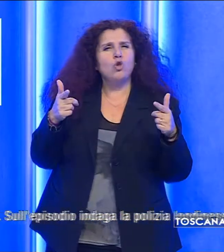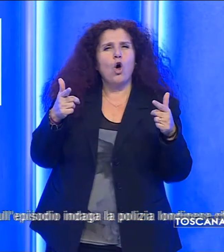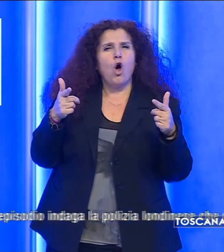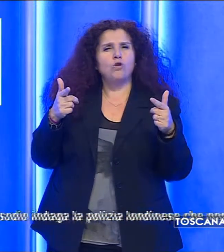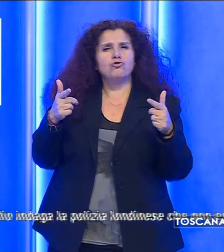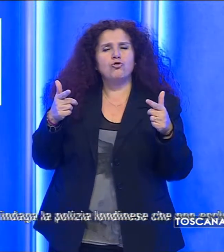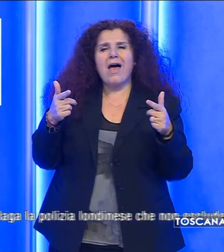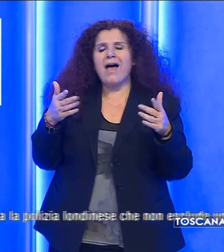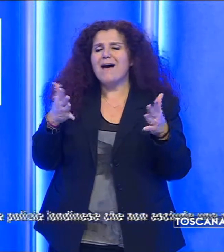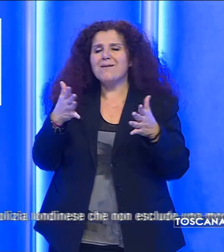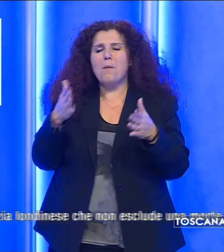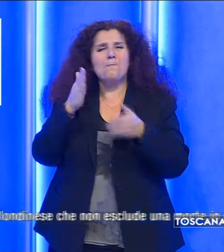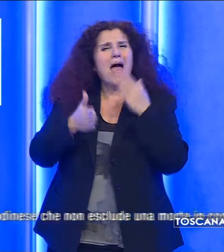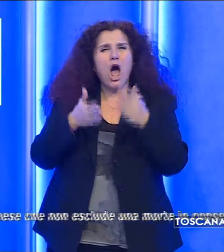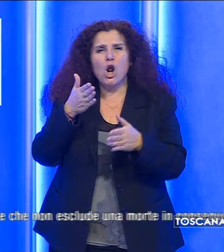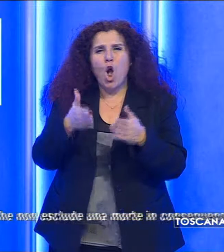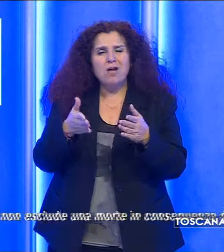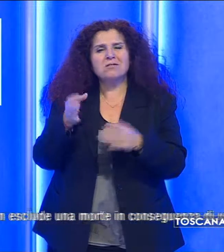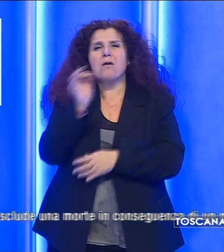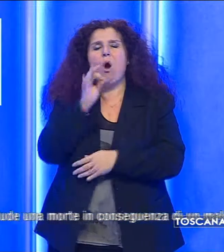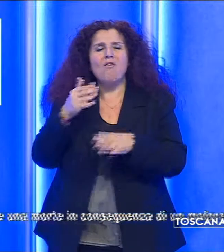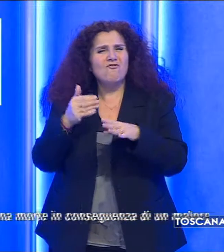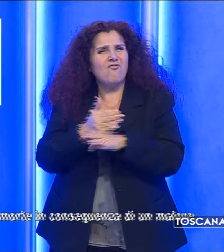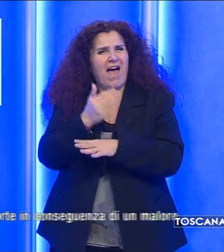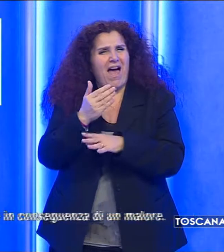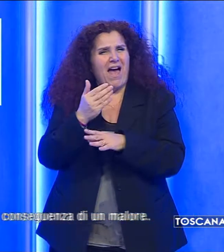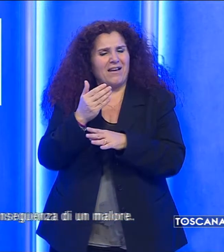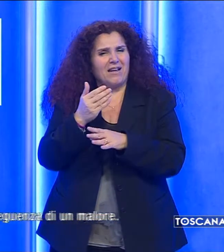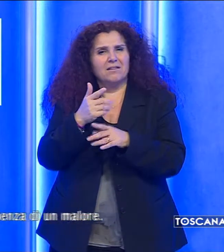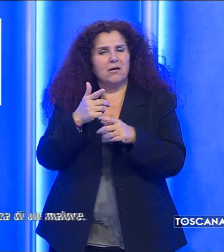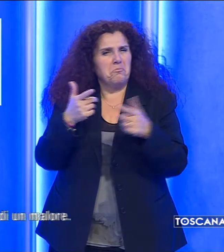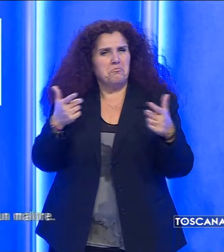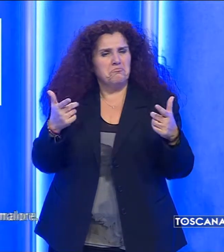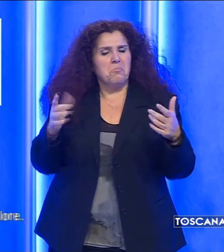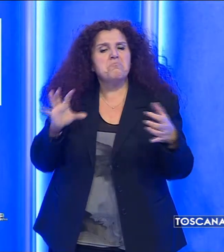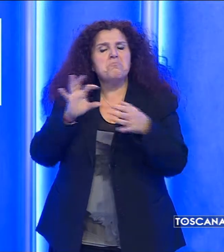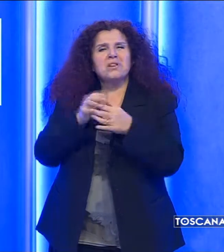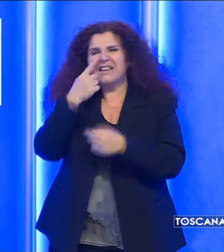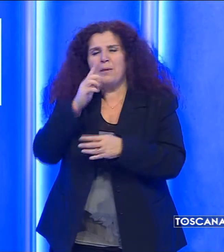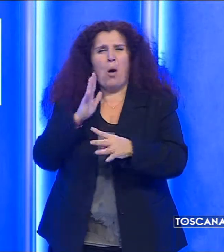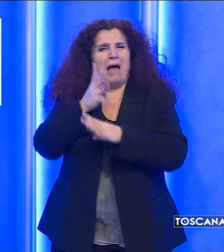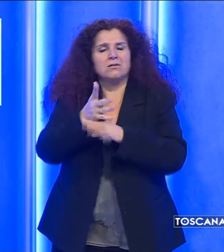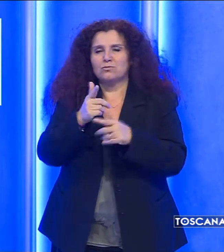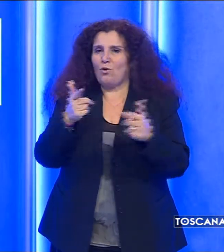trovati segni di percosse o altre ferite evidenti riconducibili a un'aggressione.